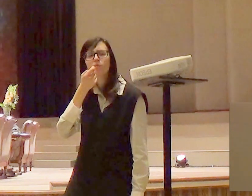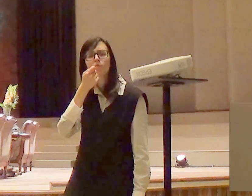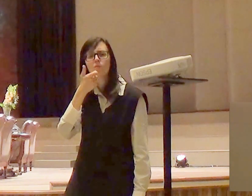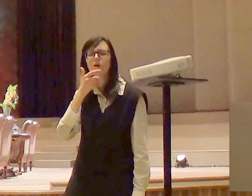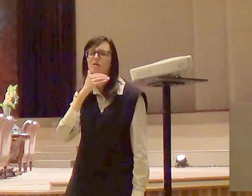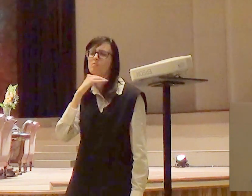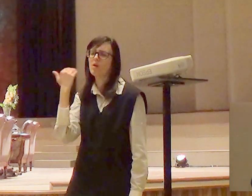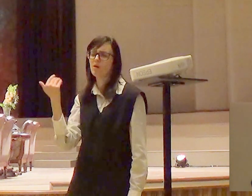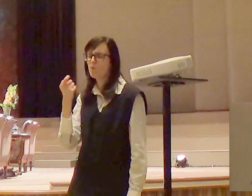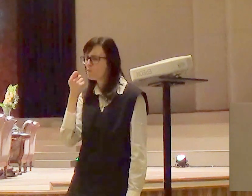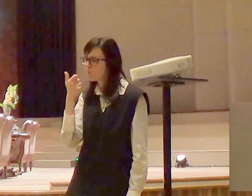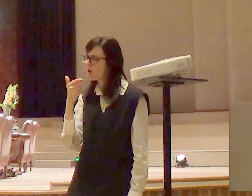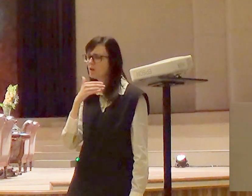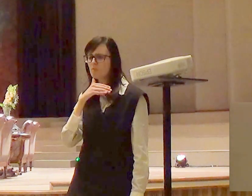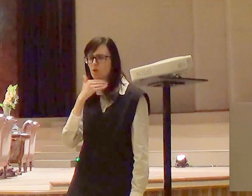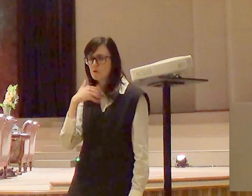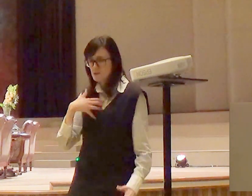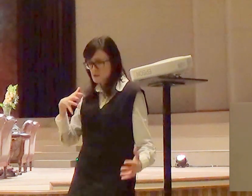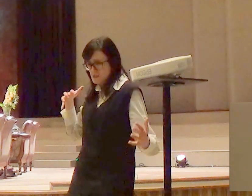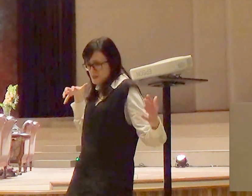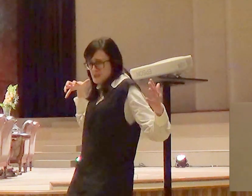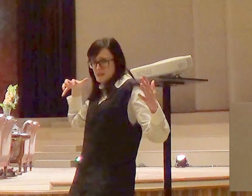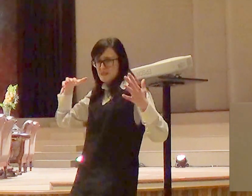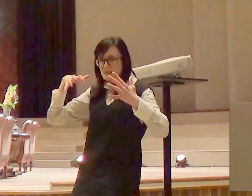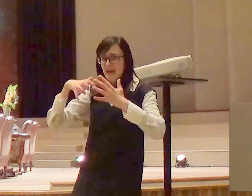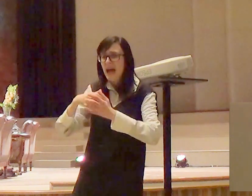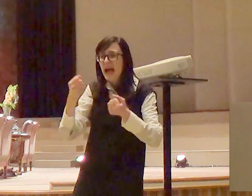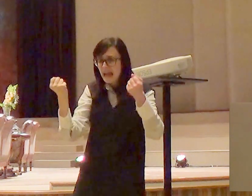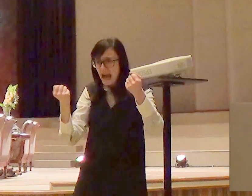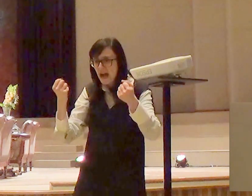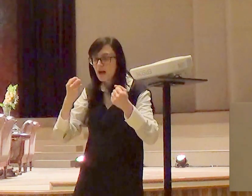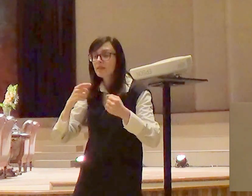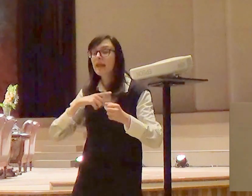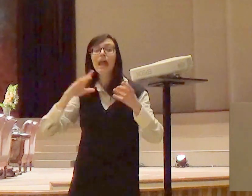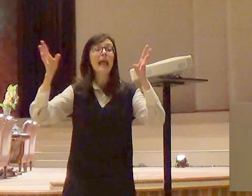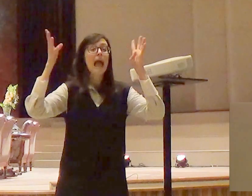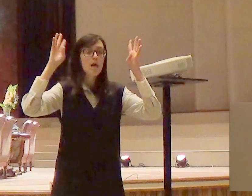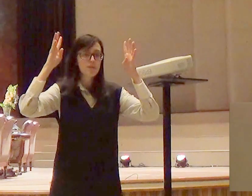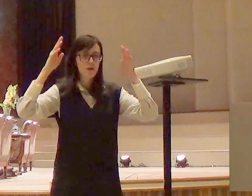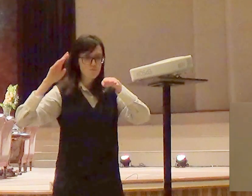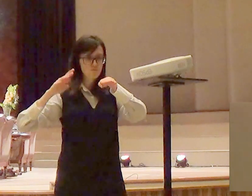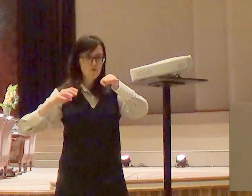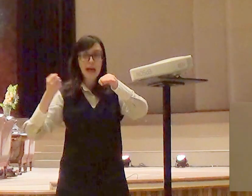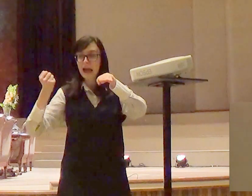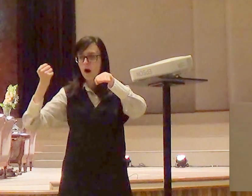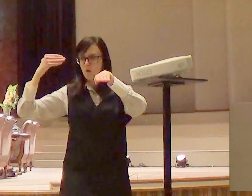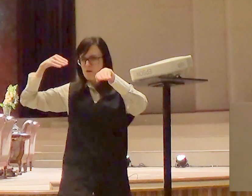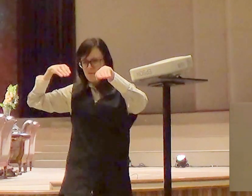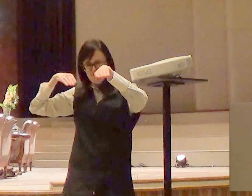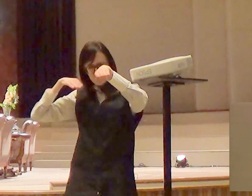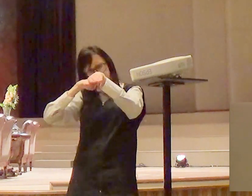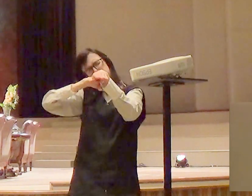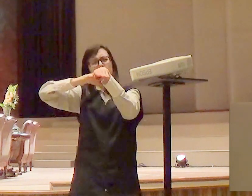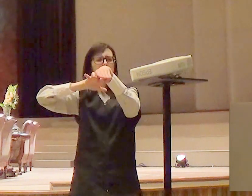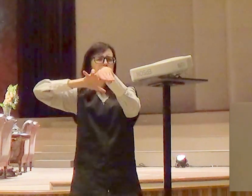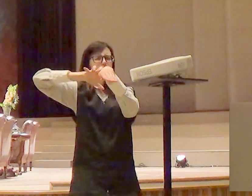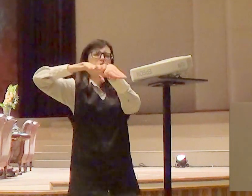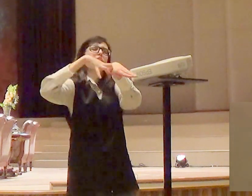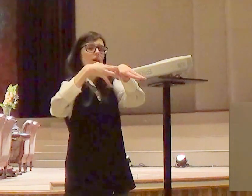eu vi a morte diante de mim meu carro entrou debaixo de um caminhão aconteceu uma desgraceira tal mas eu não saí